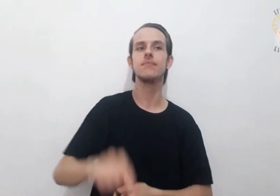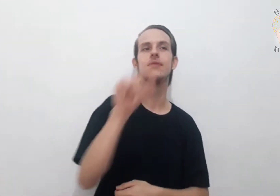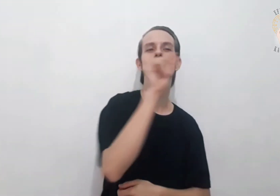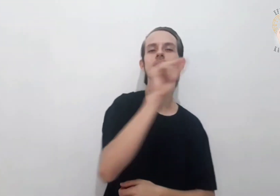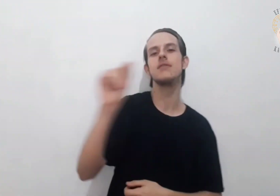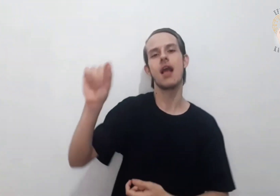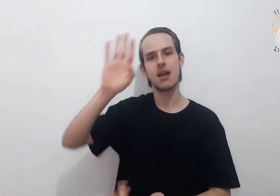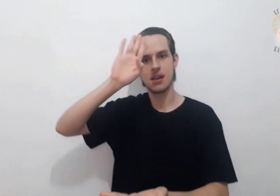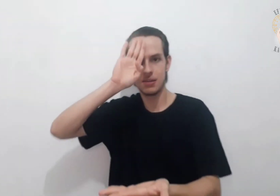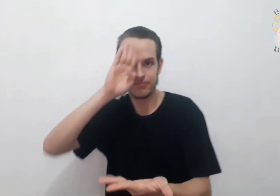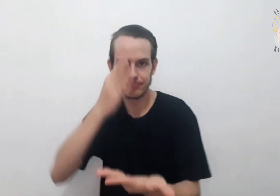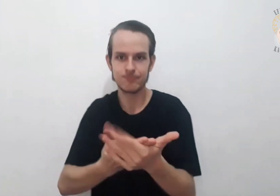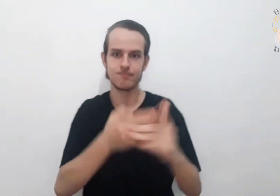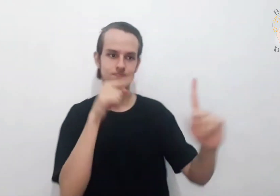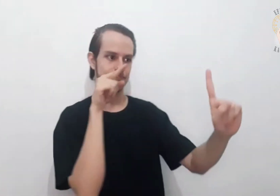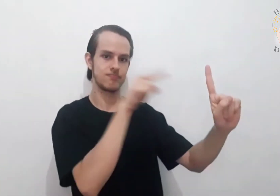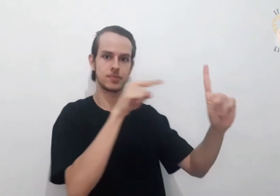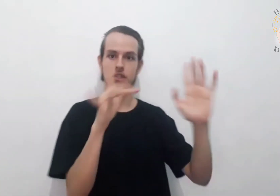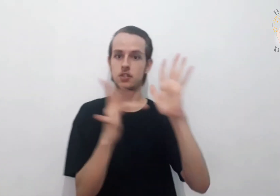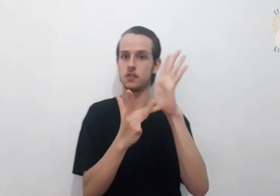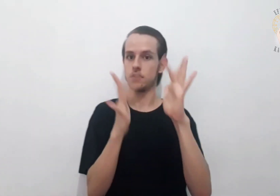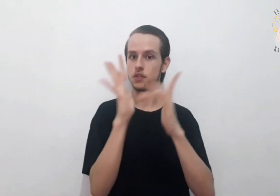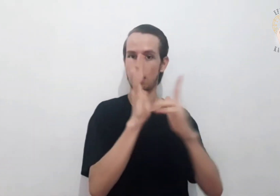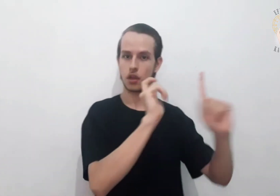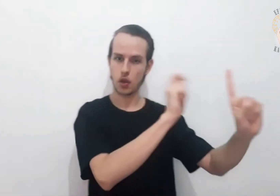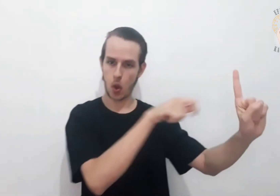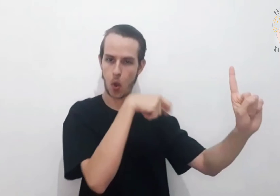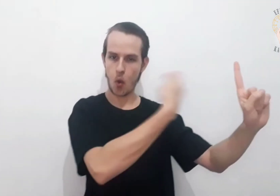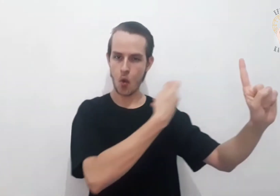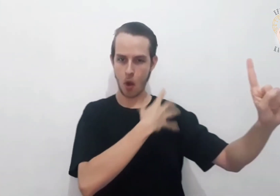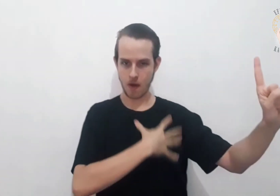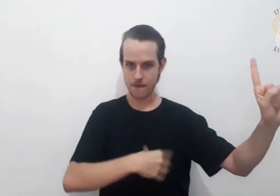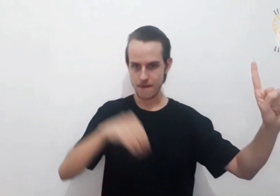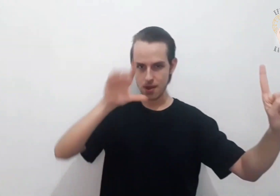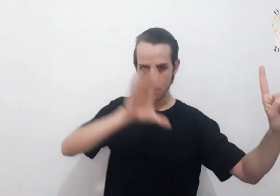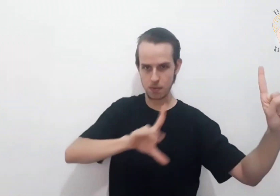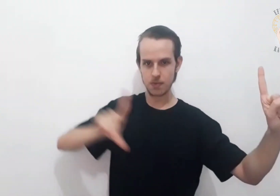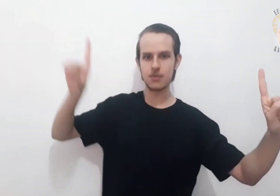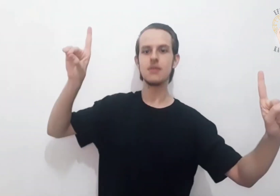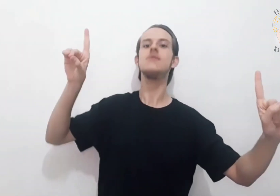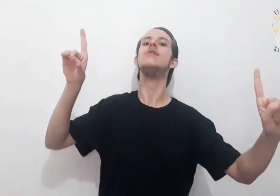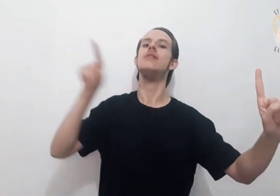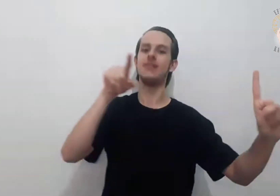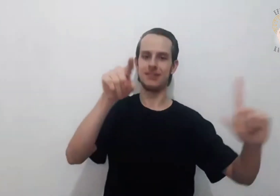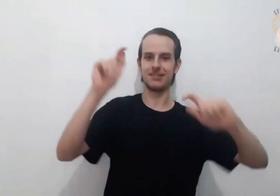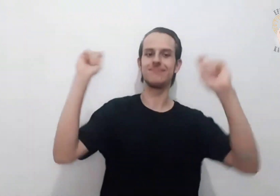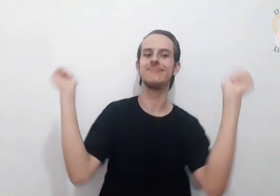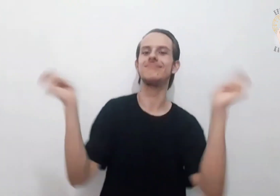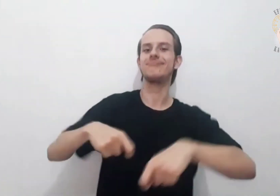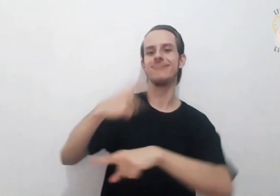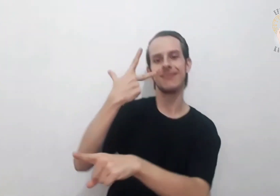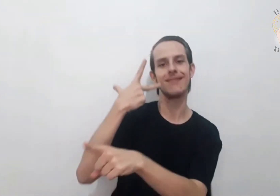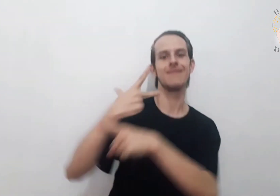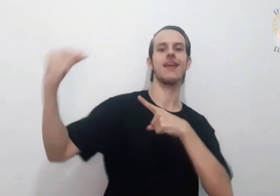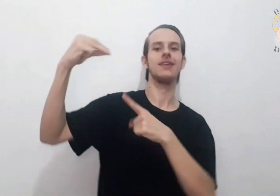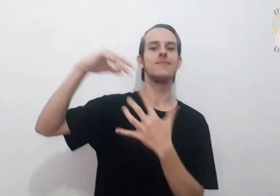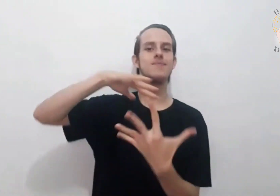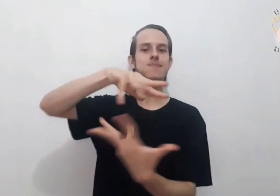Quem é o vencedor do mundo, se não aquele que crê que Jesus é o